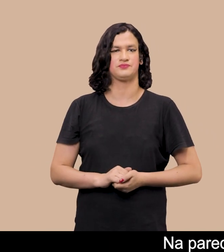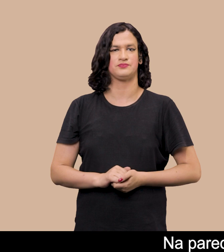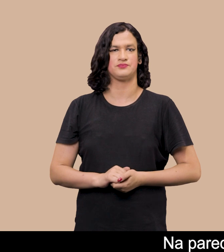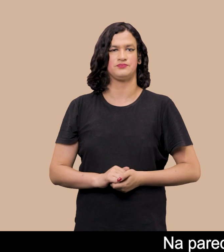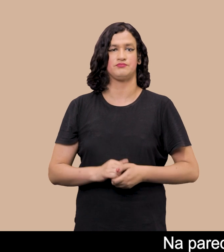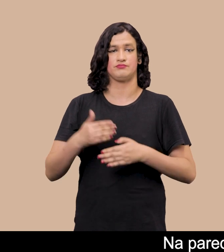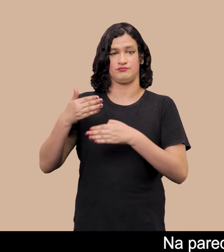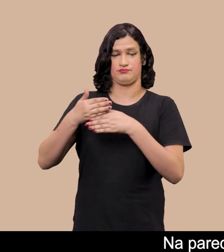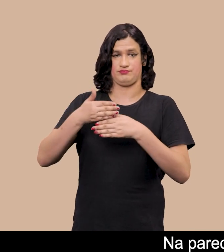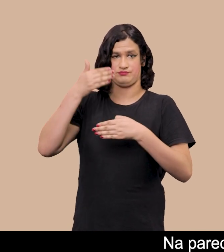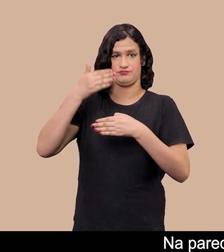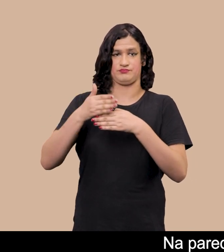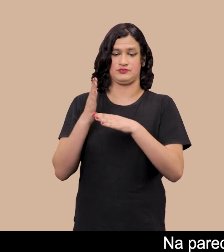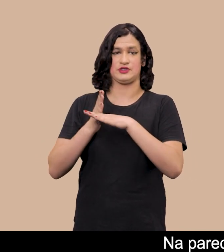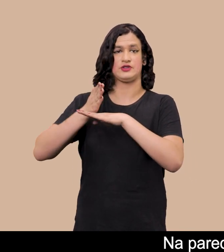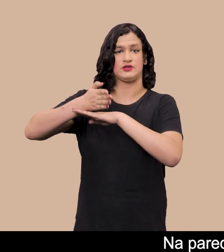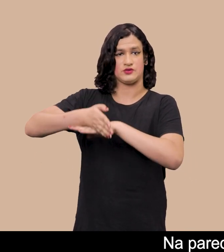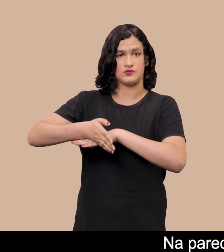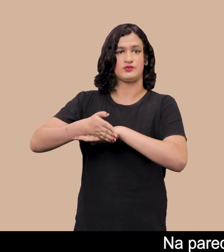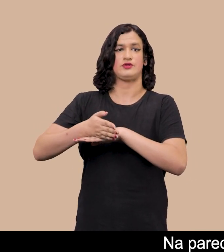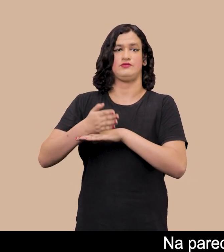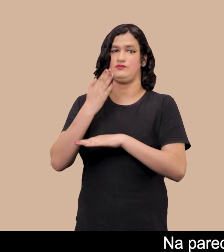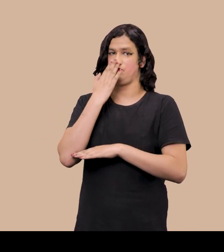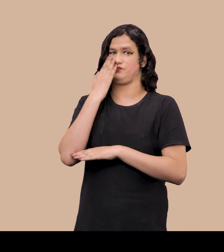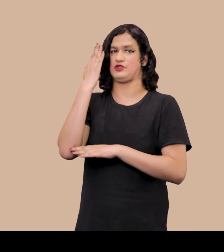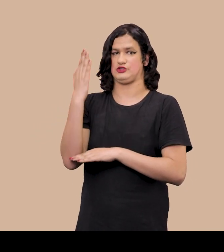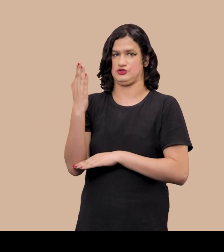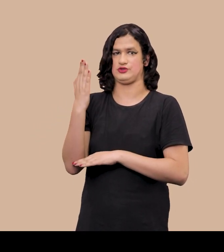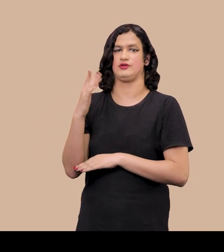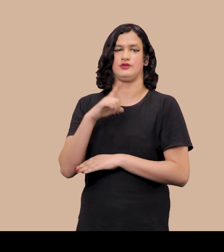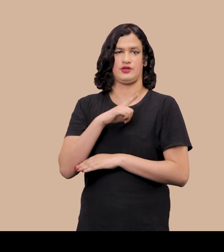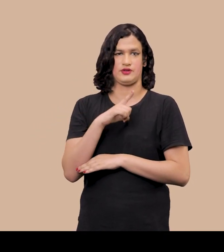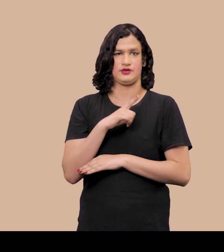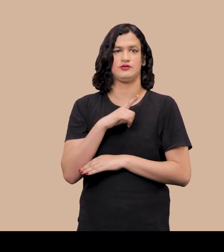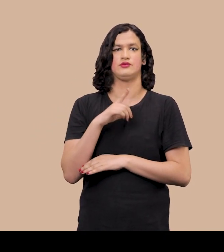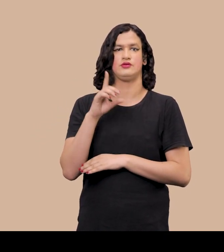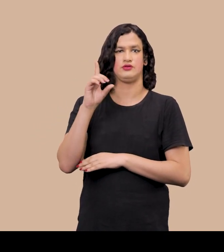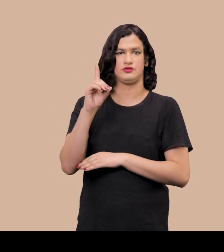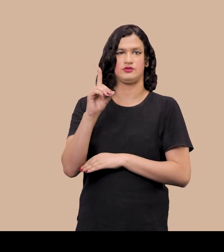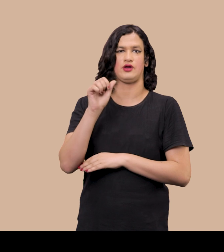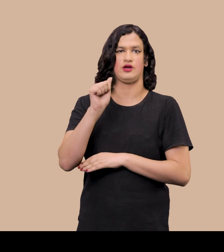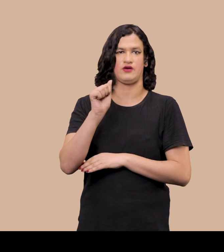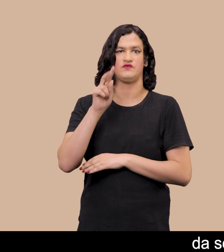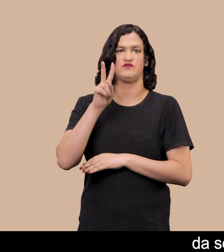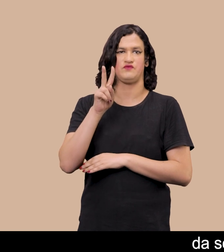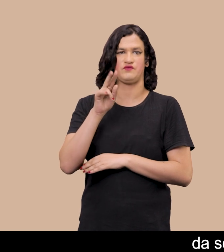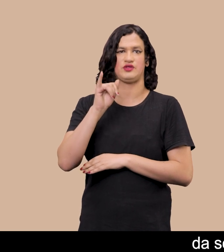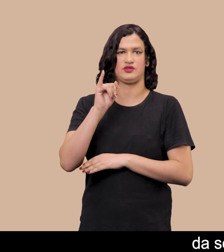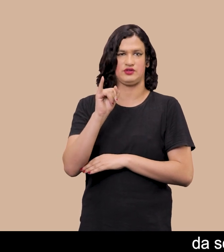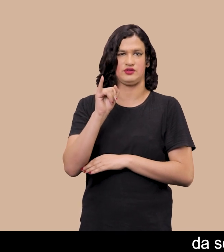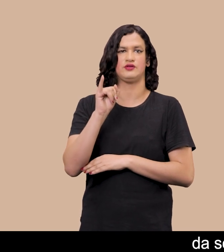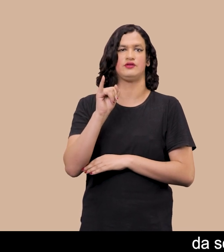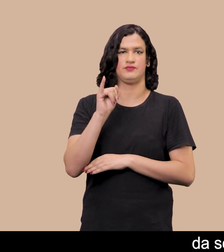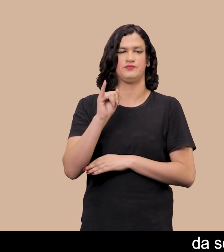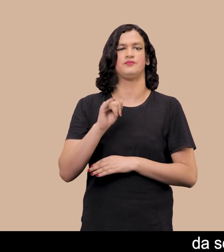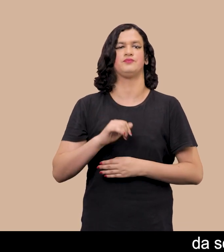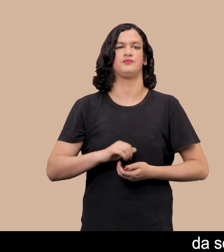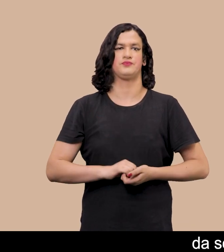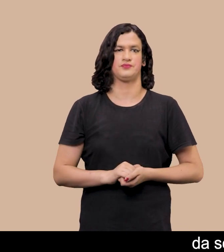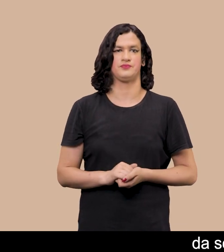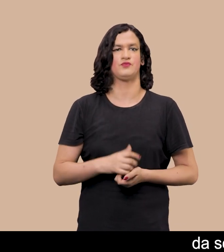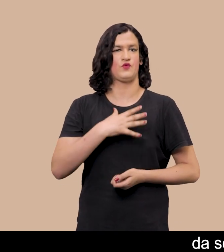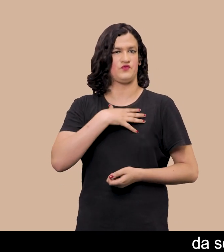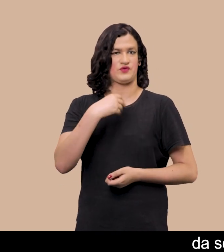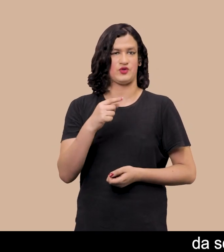Na parede em frente a quem entra na primeira sala da exposição Temos a obra David Hugo Da série Aos Nossos Filhos